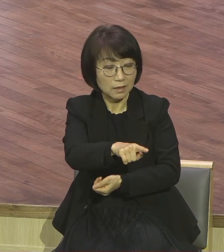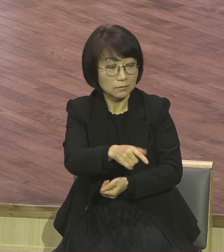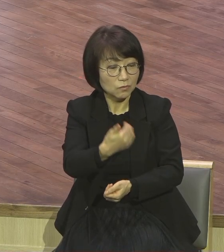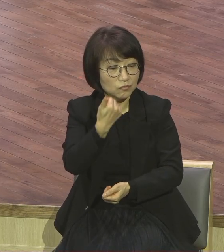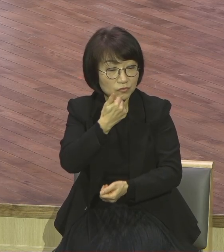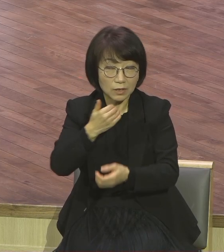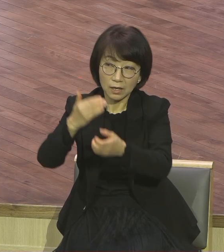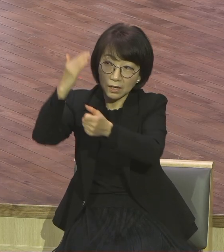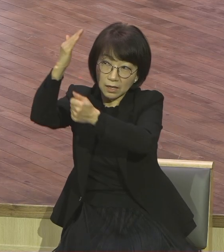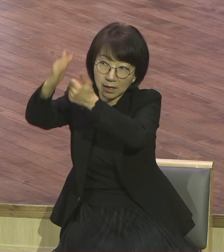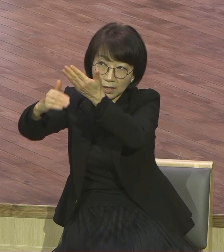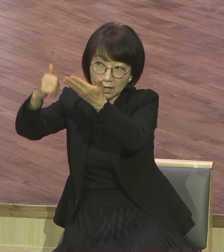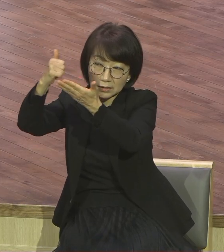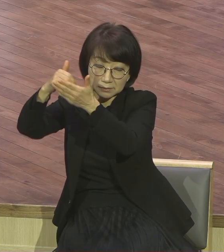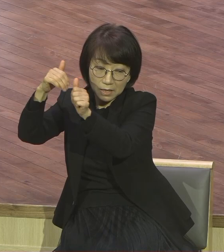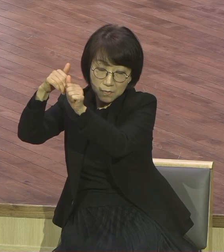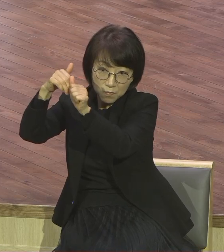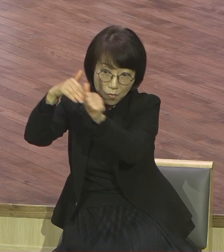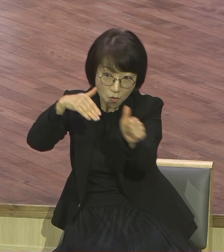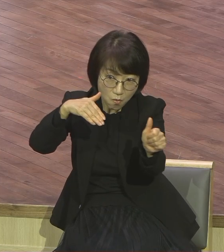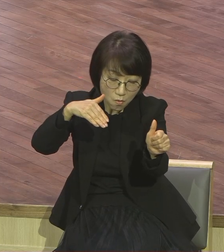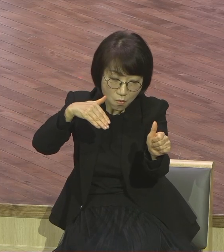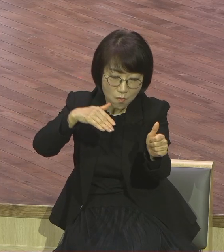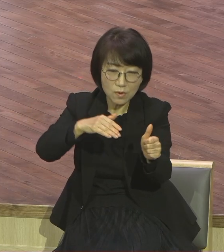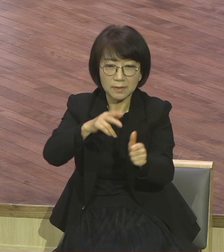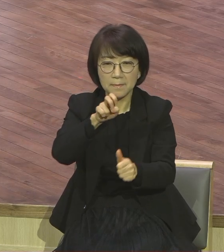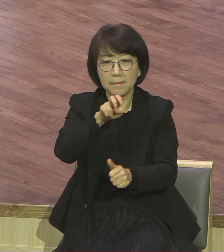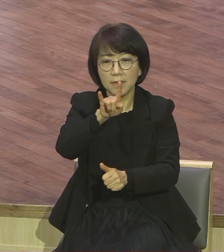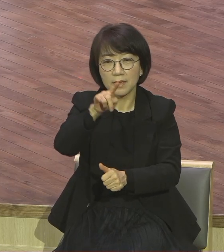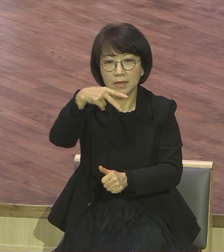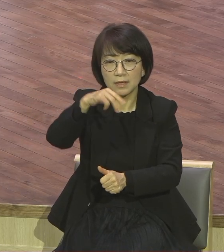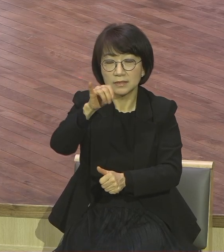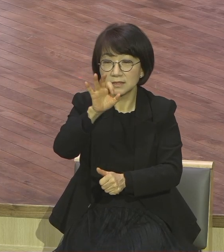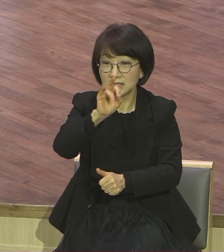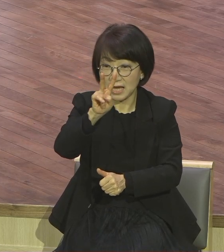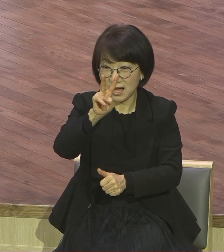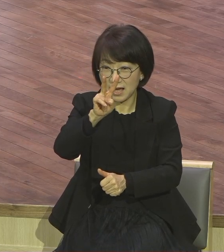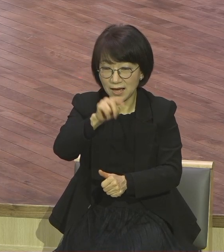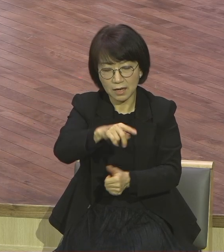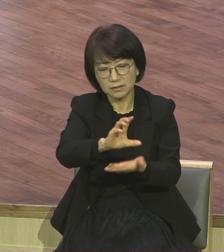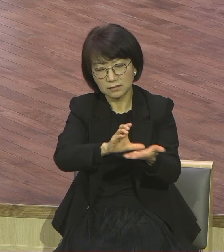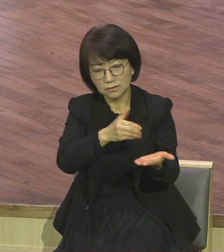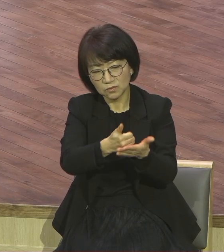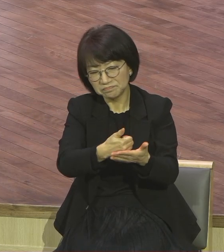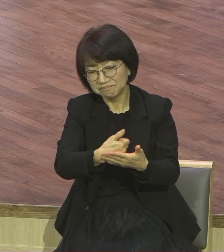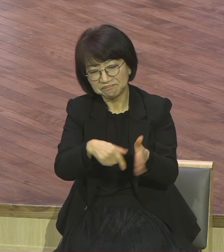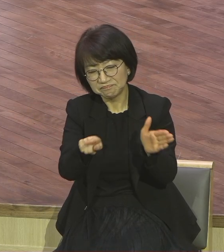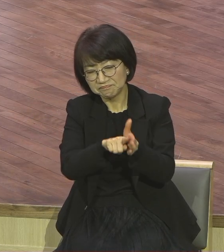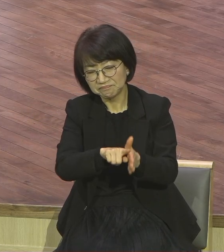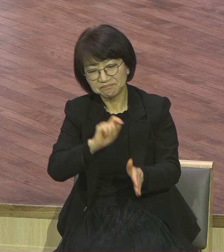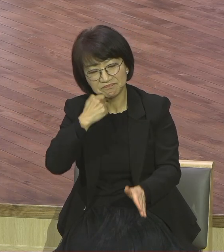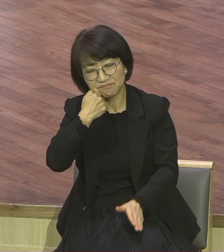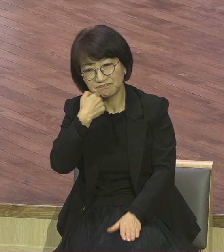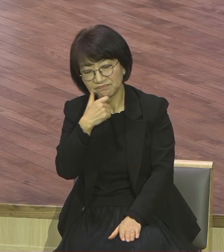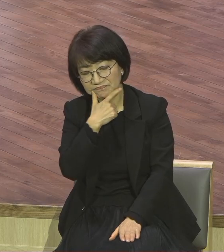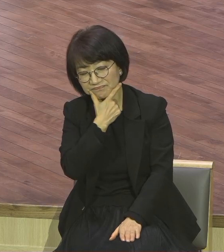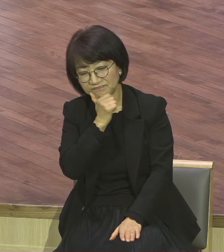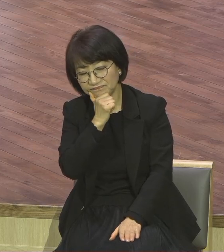보내신 메시아 그리스도라는 사실을 우리는 믿지 못하겠다. 이미 바르시아인들은